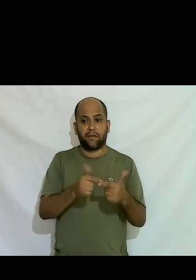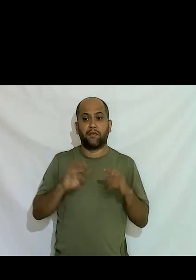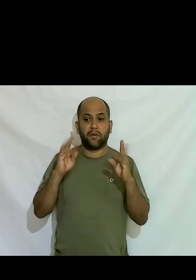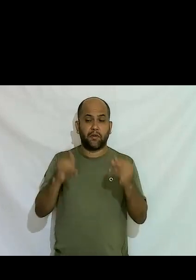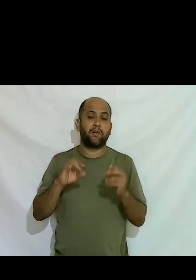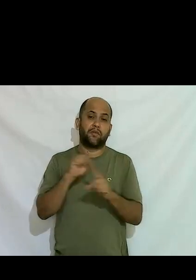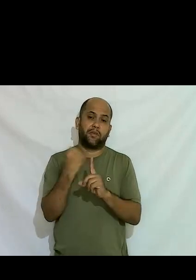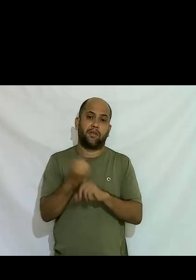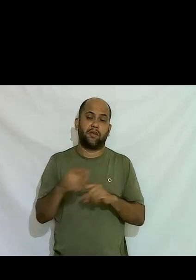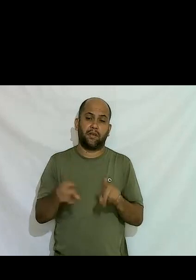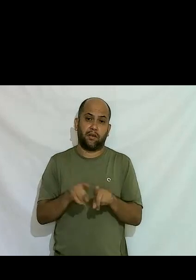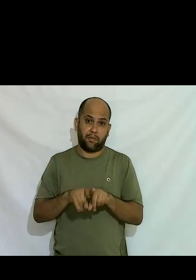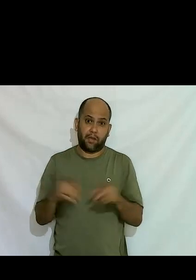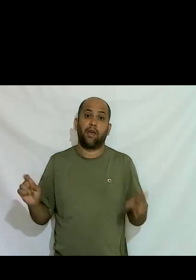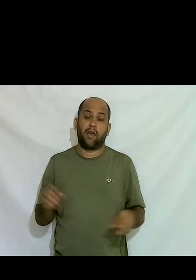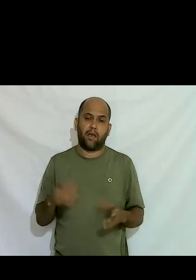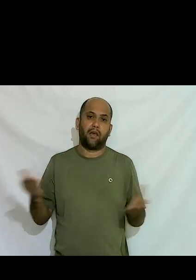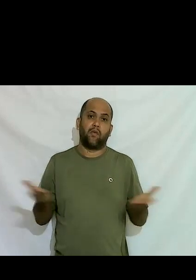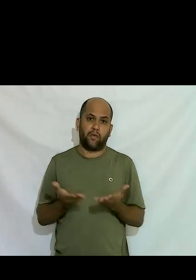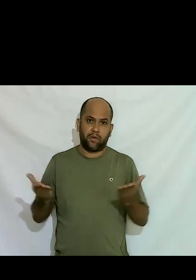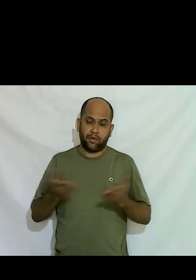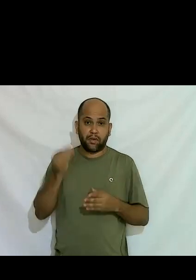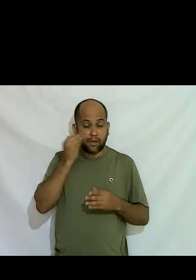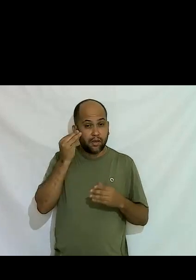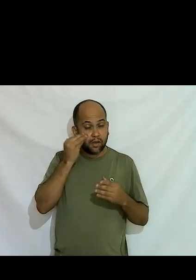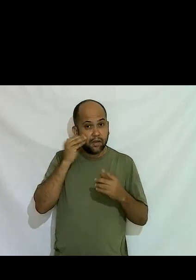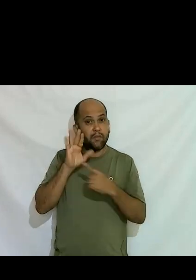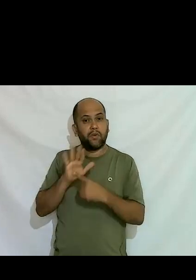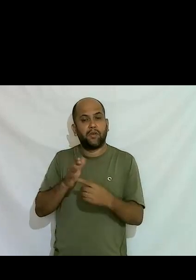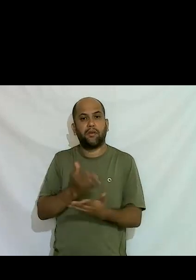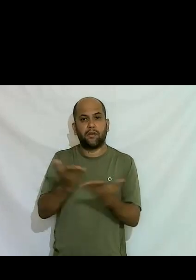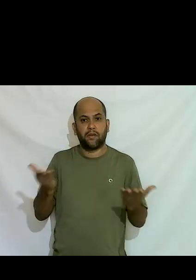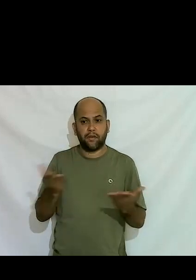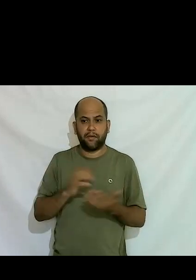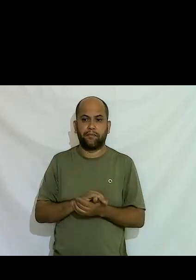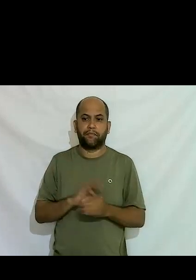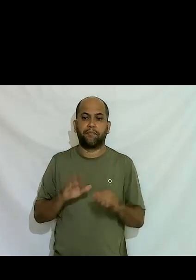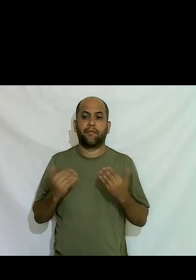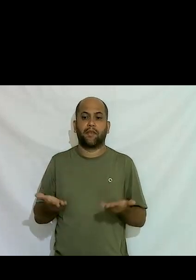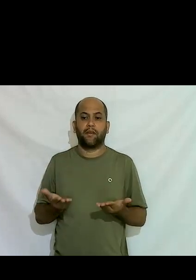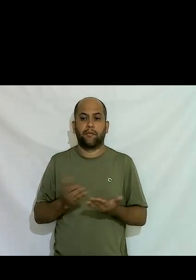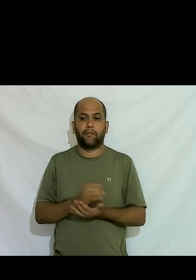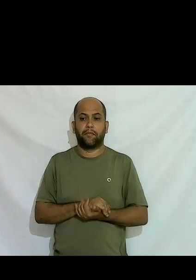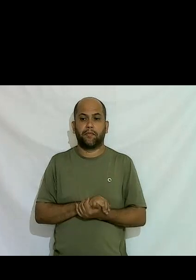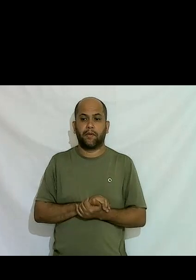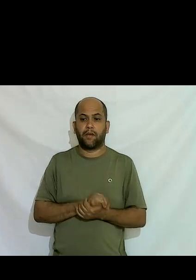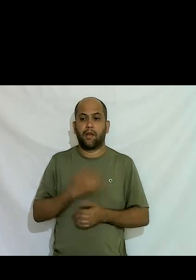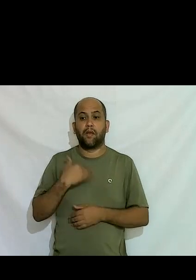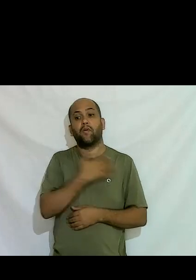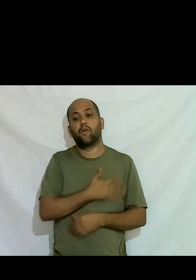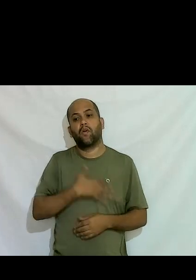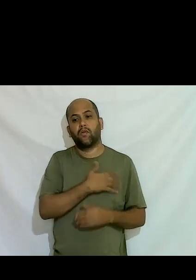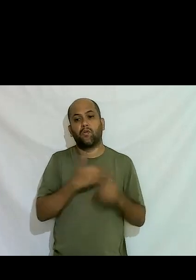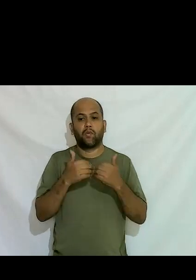toda a sociedade que é o que eu estou aqui hoje tentando fazer trazer para vocês bom eu sempre gosto de começar